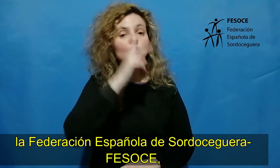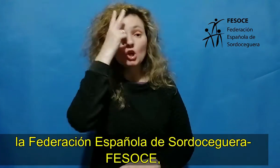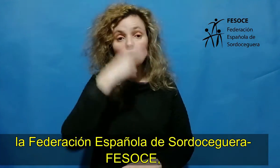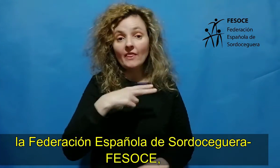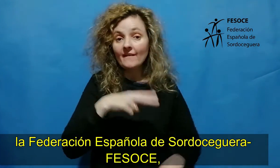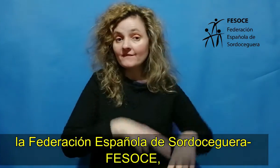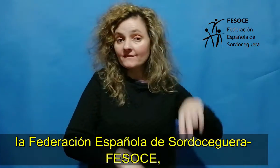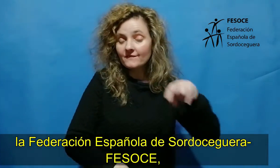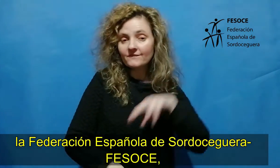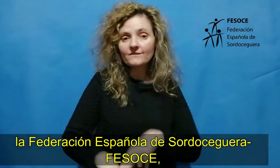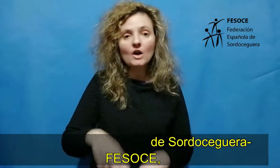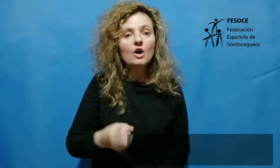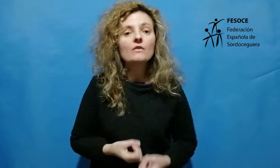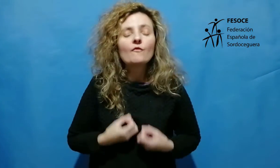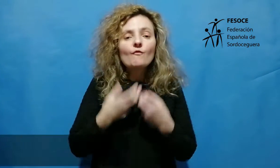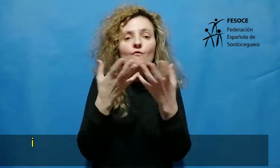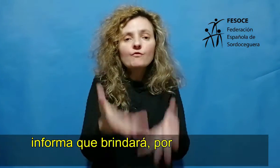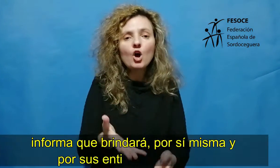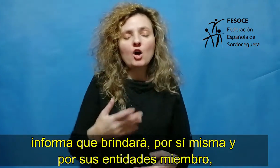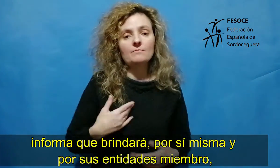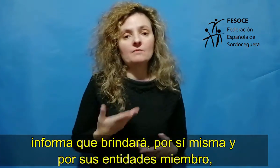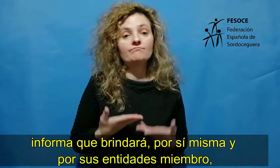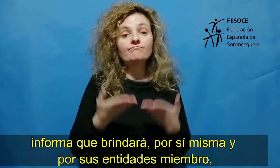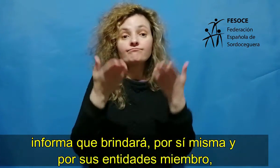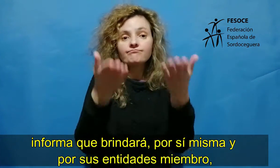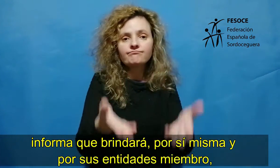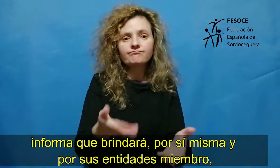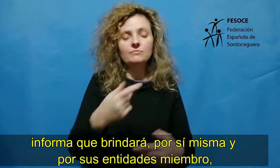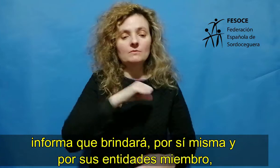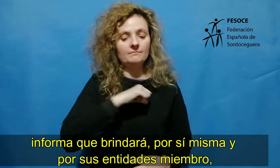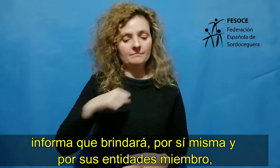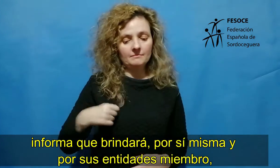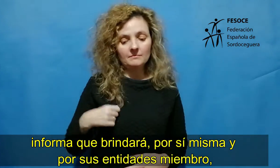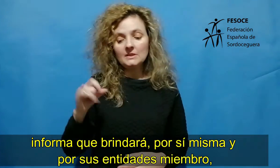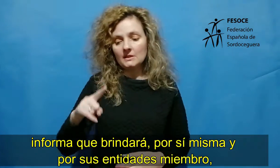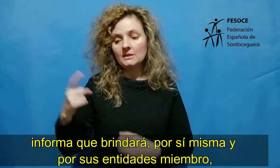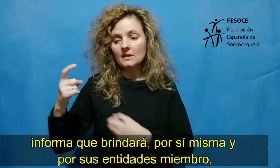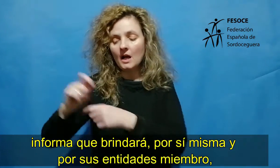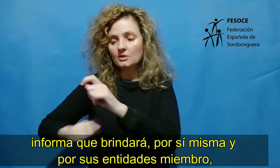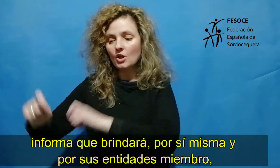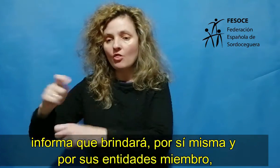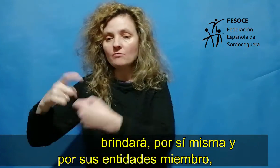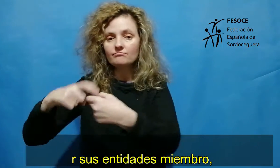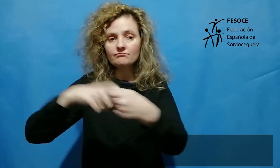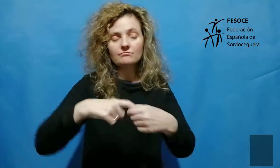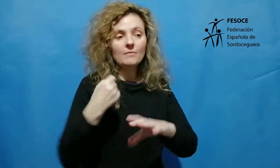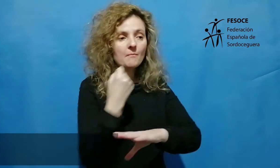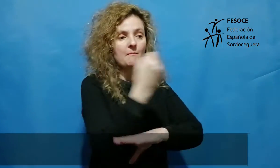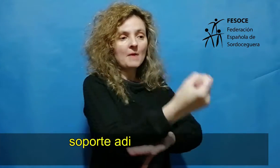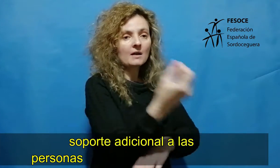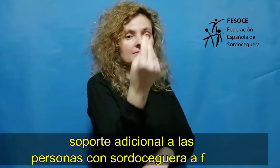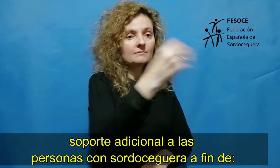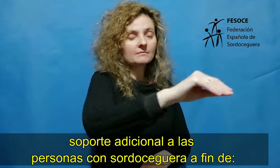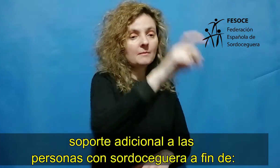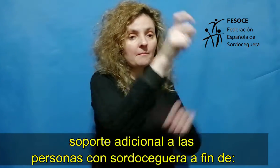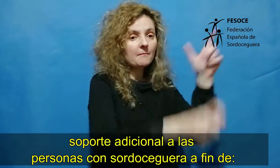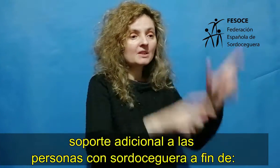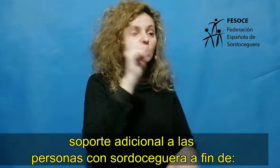Española de Sordoseguera, FESOCE, informa que brindará por sí misma y por sus entidades miembro soporte adicional a las